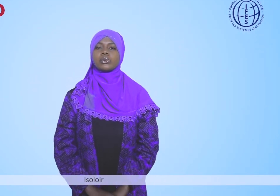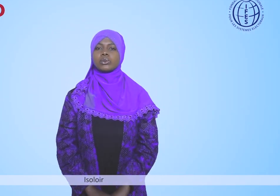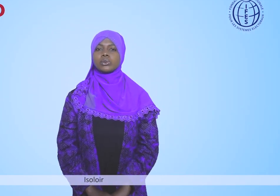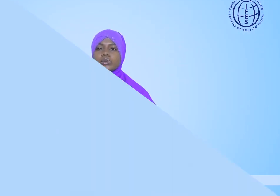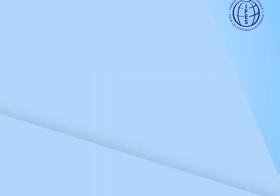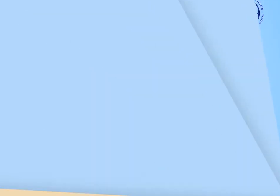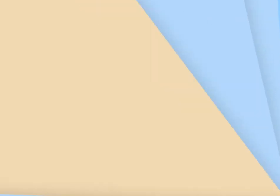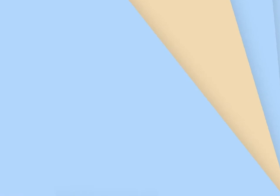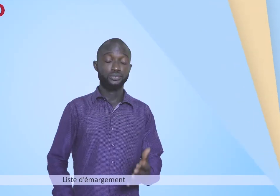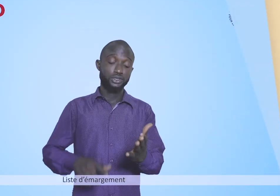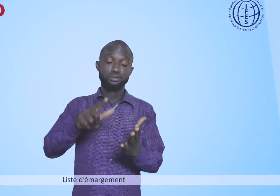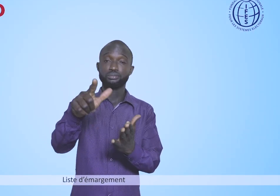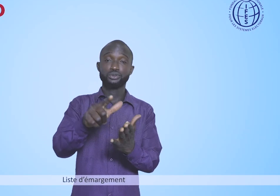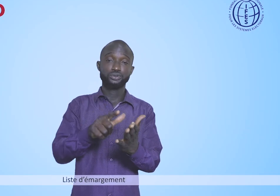Liste d'émargement